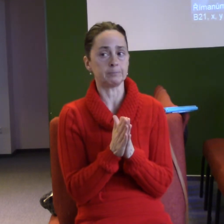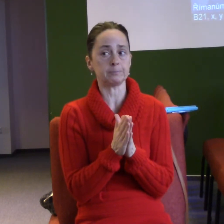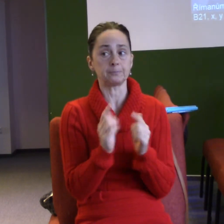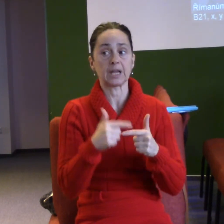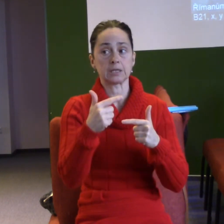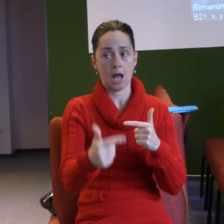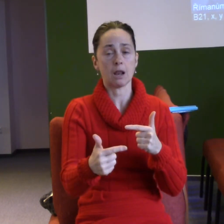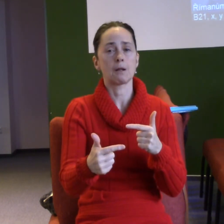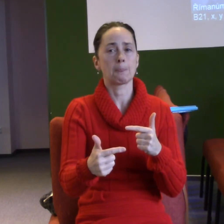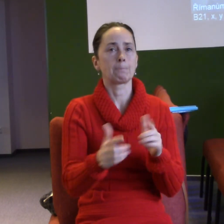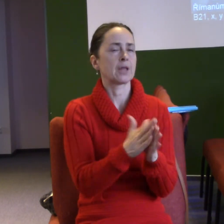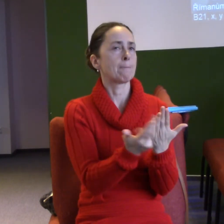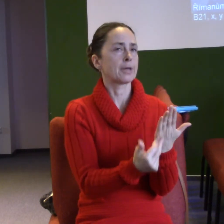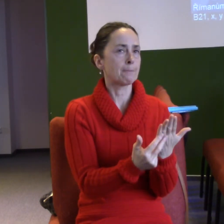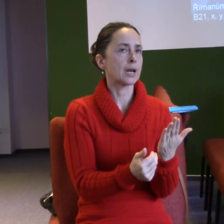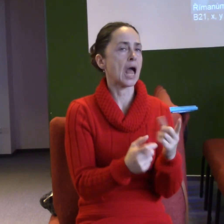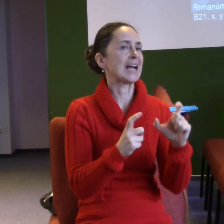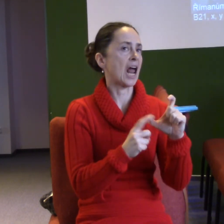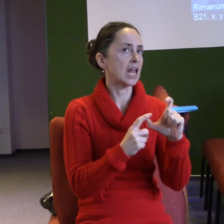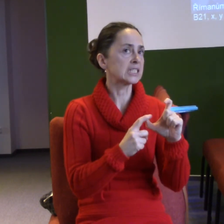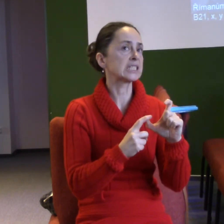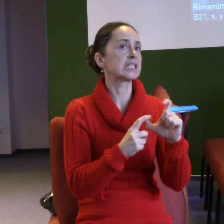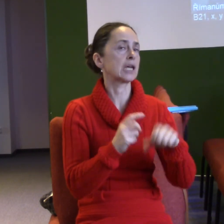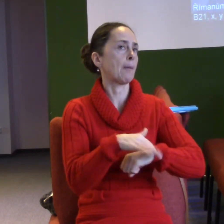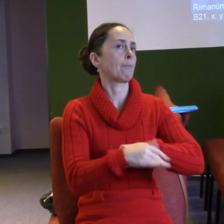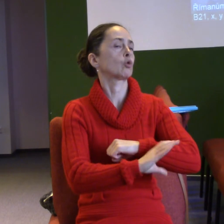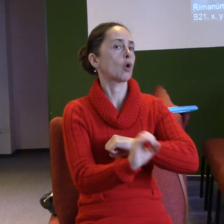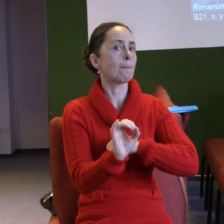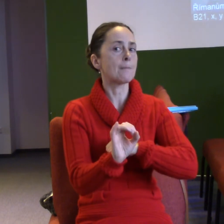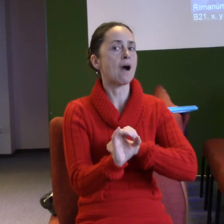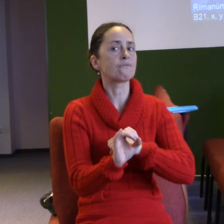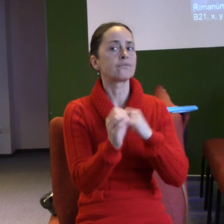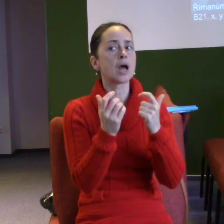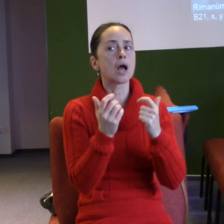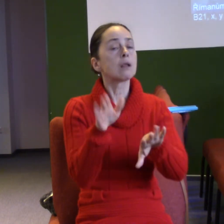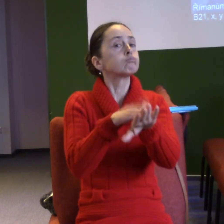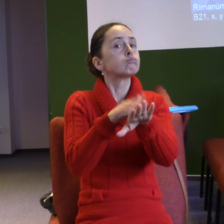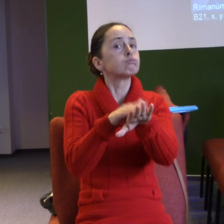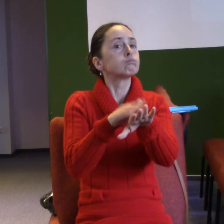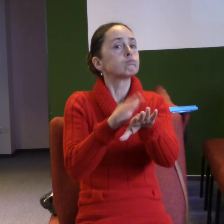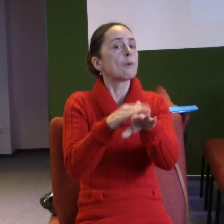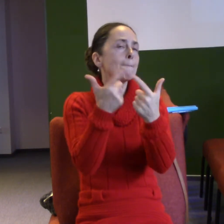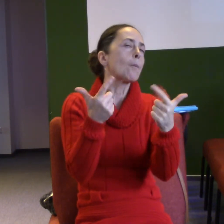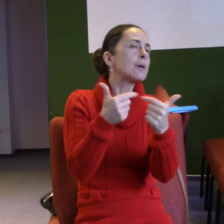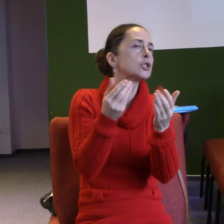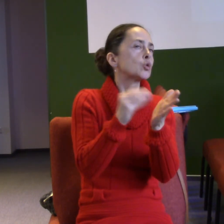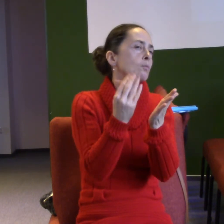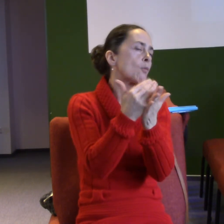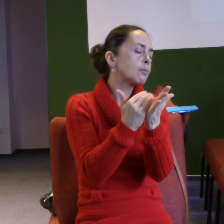Galácie, a poštel Pavel popisuje působení ducha svatého v životě křesťana a představuje to